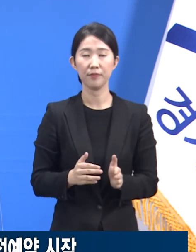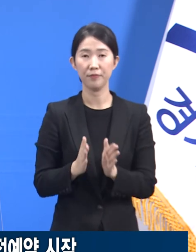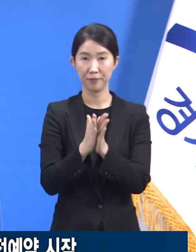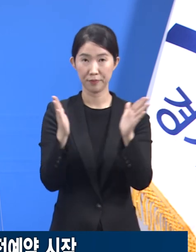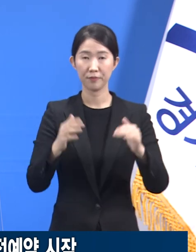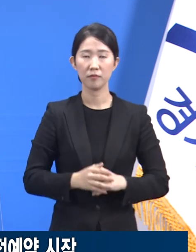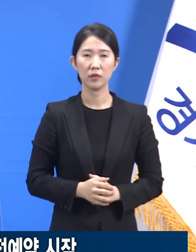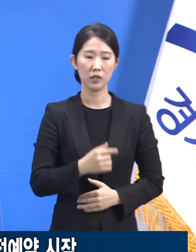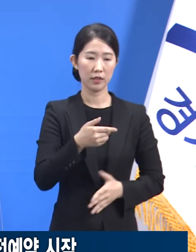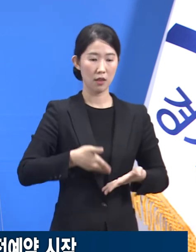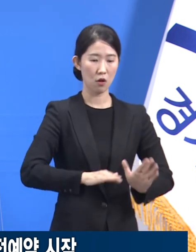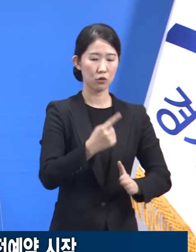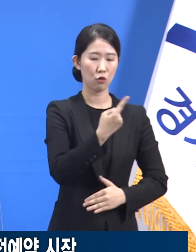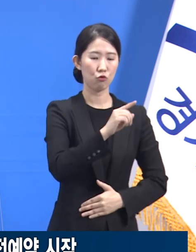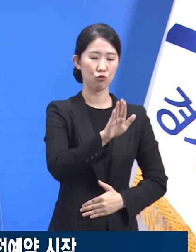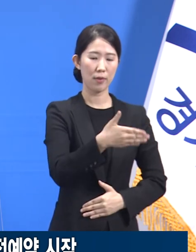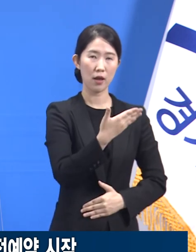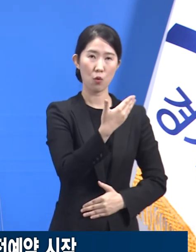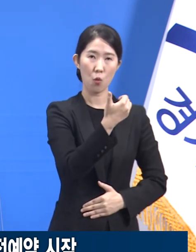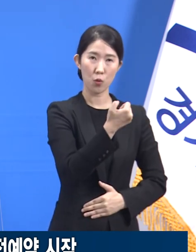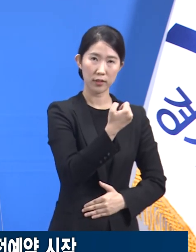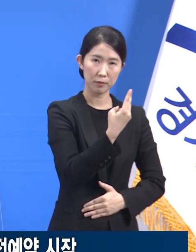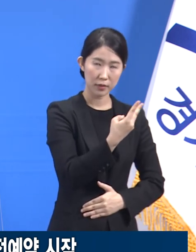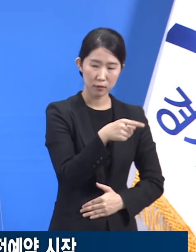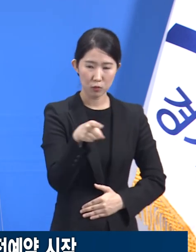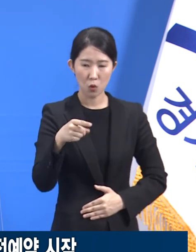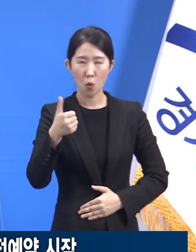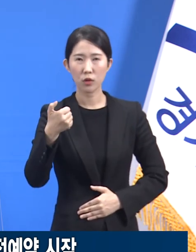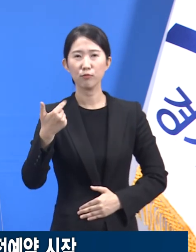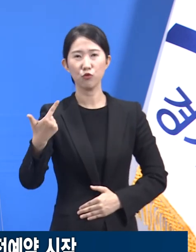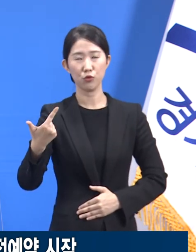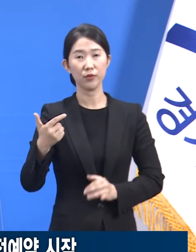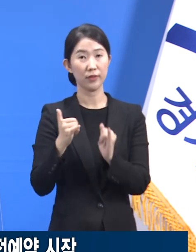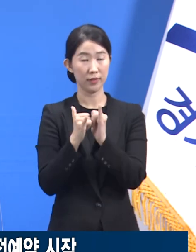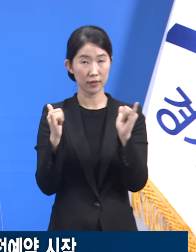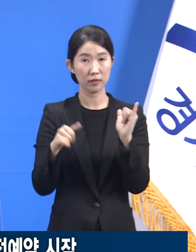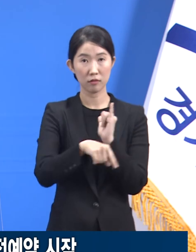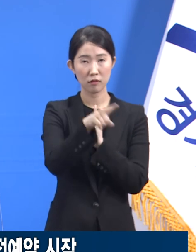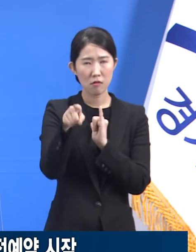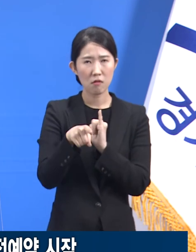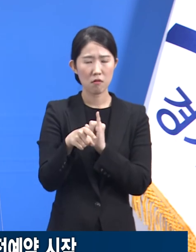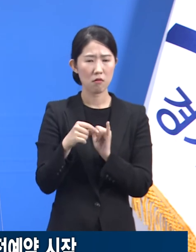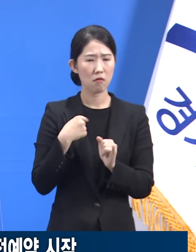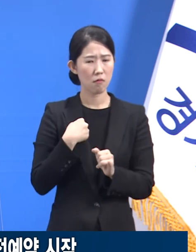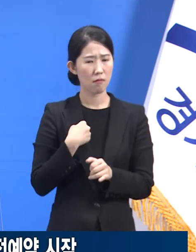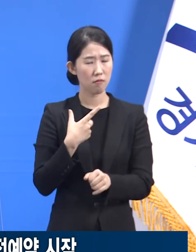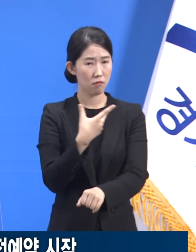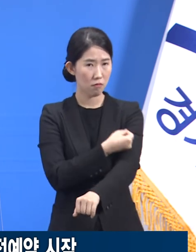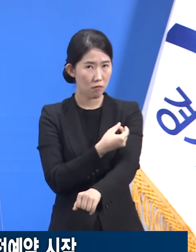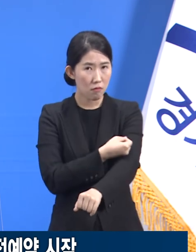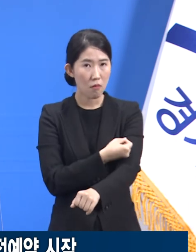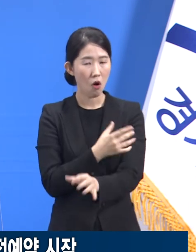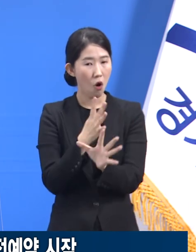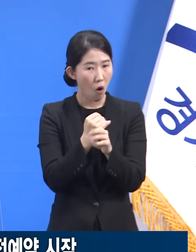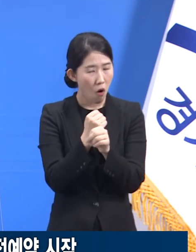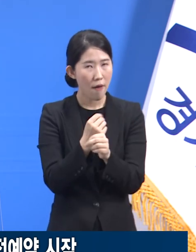1952년생부터 56년생까지가 해당되어 오니 꼭 접종 일정을 잡으시길 바랍니다.